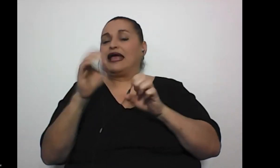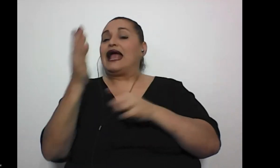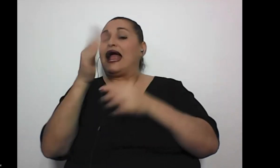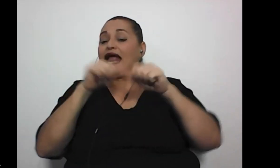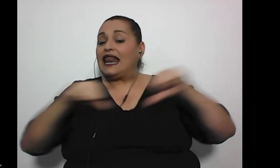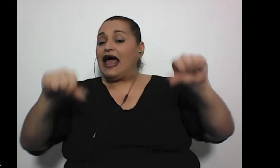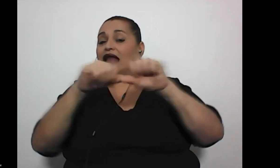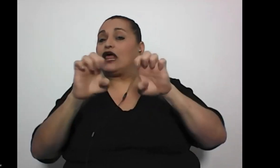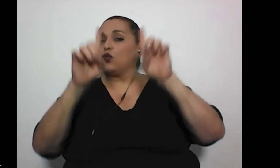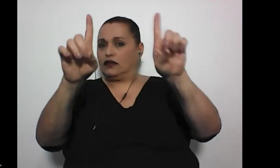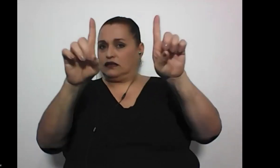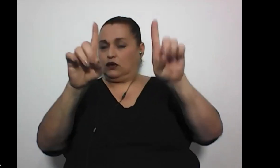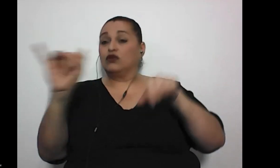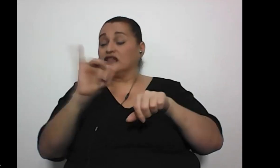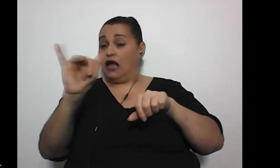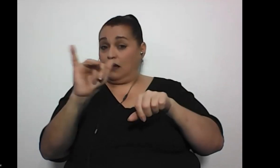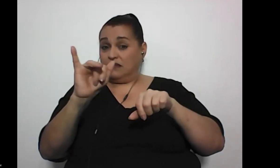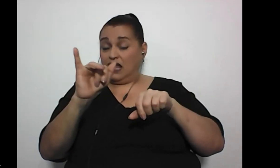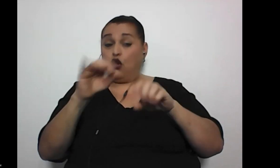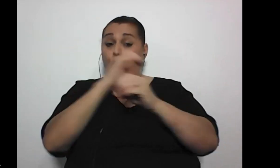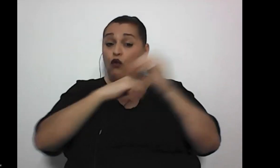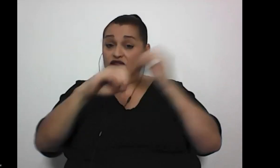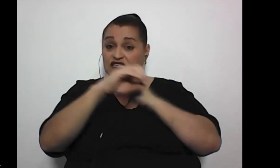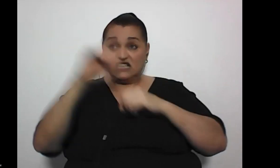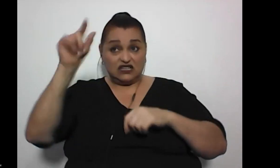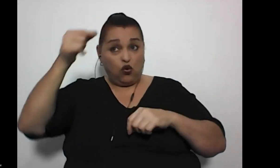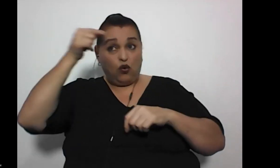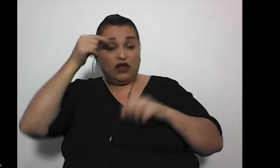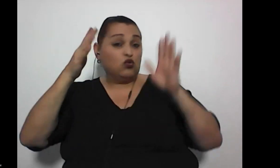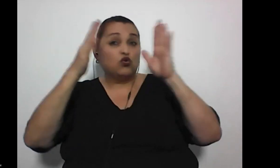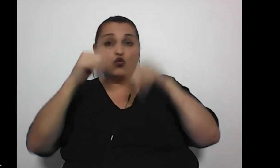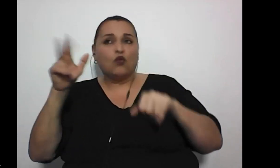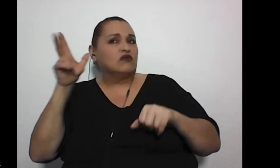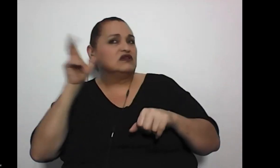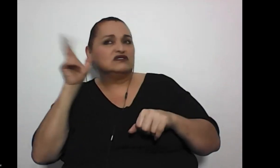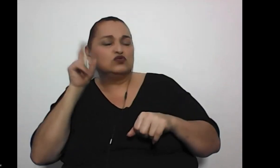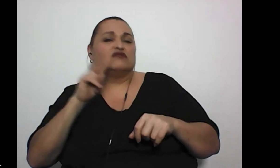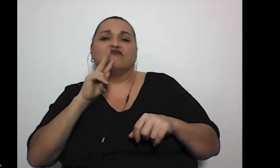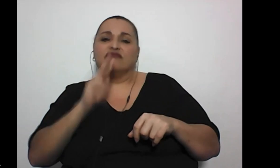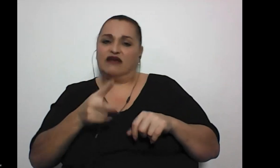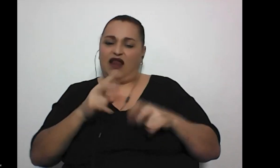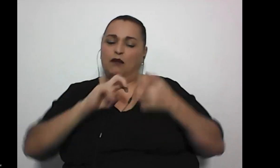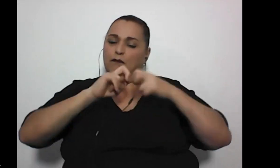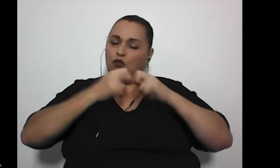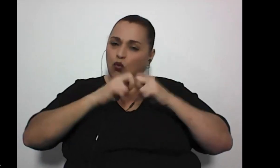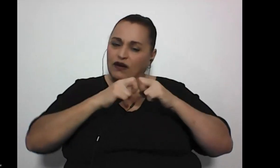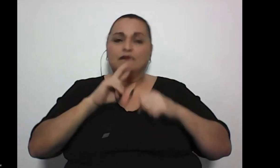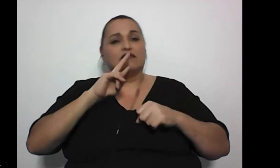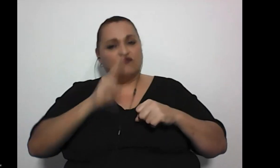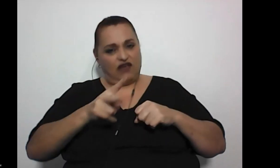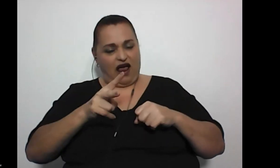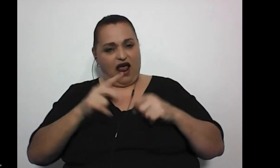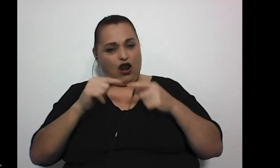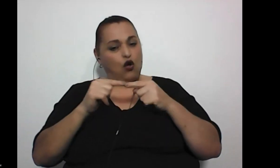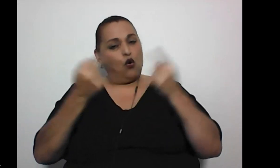pero inclusive en oficinas gubernamentales no hay una escucha real de la problemática real contra